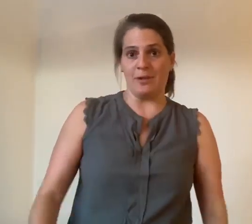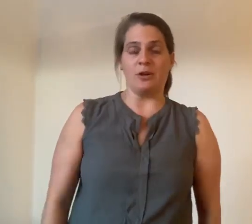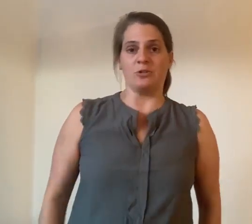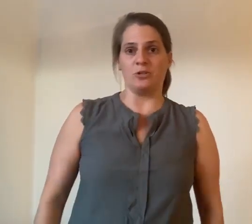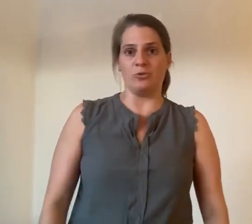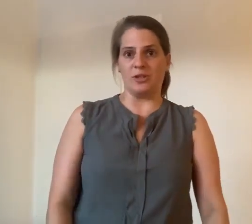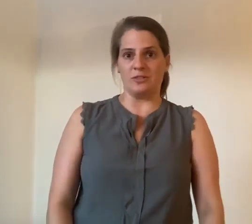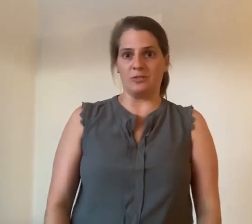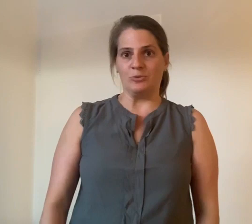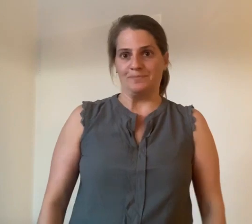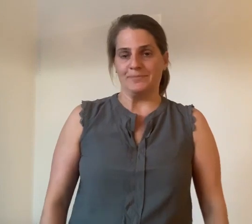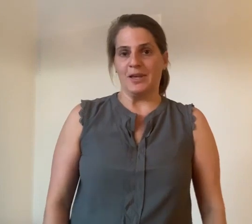mit der Artikulation.